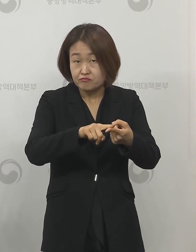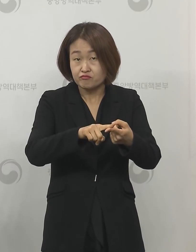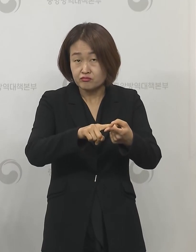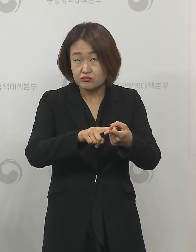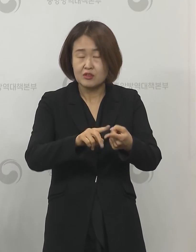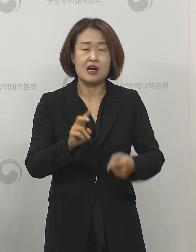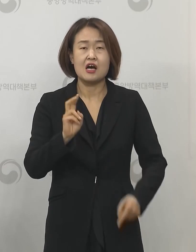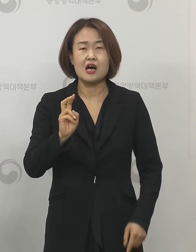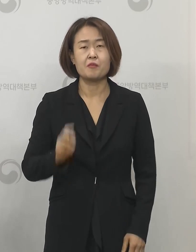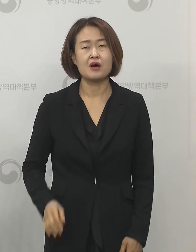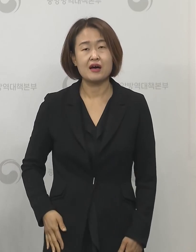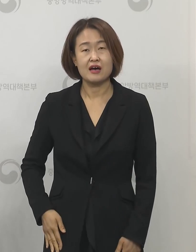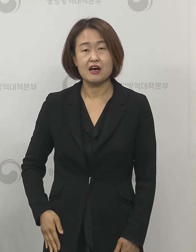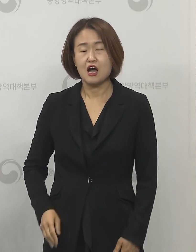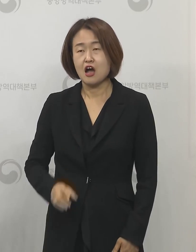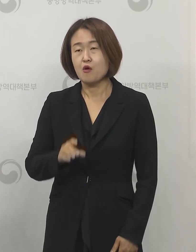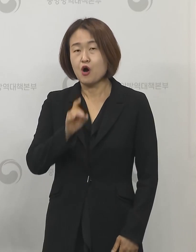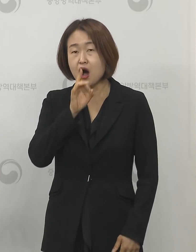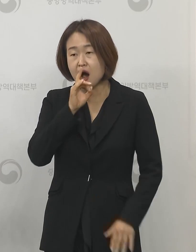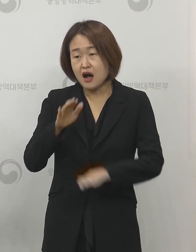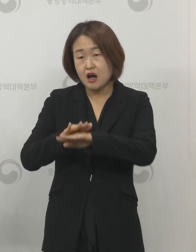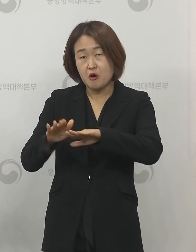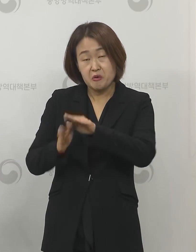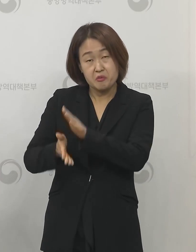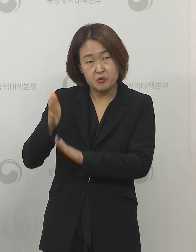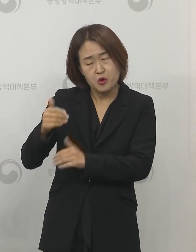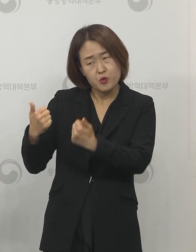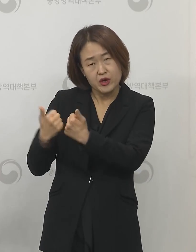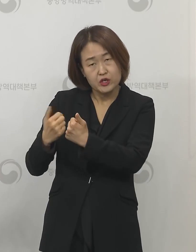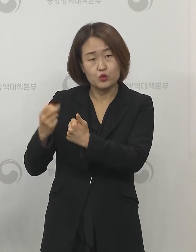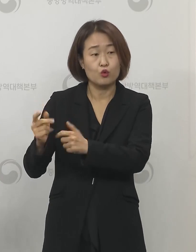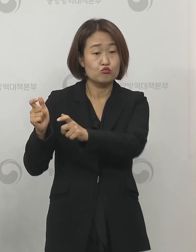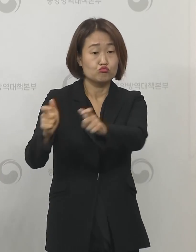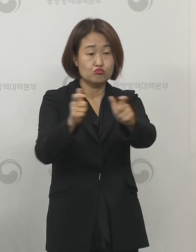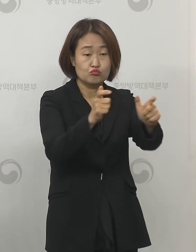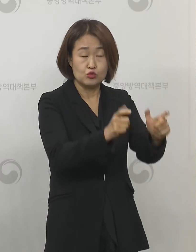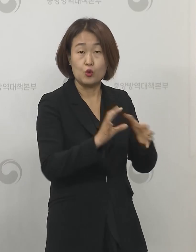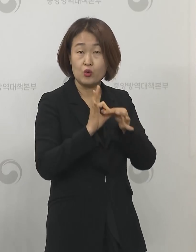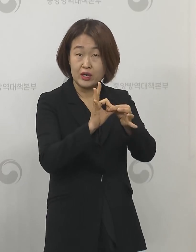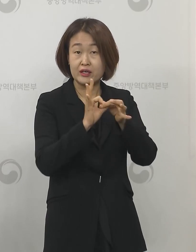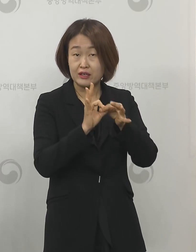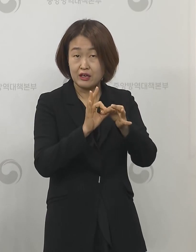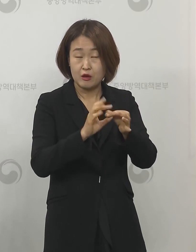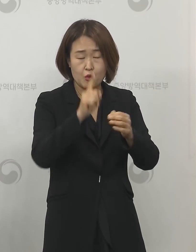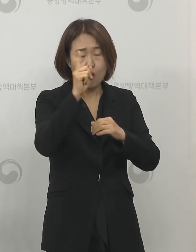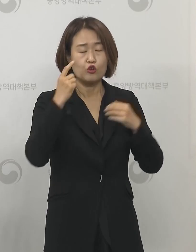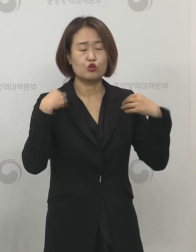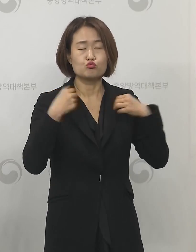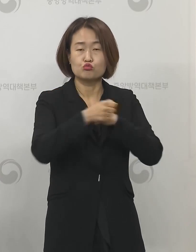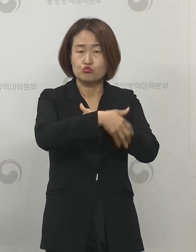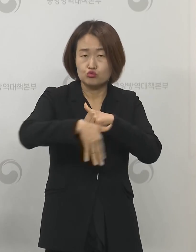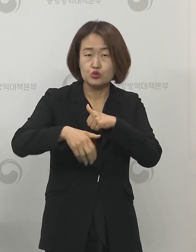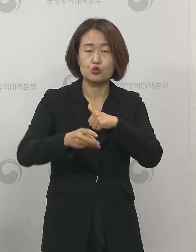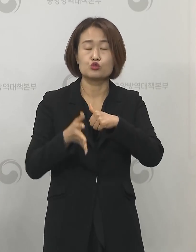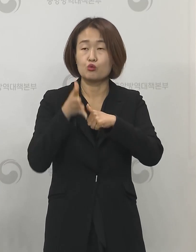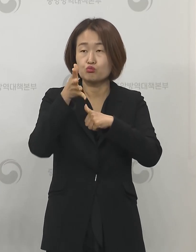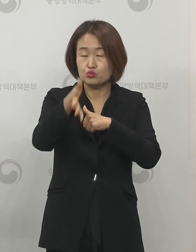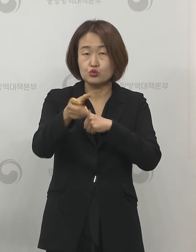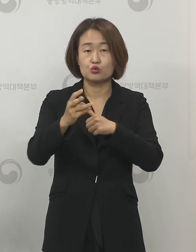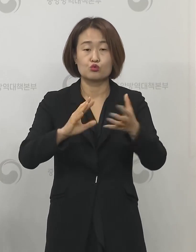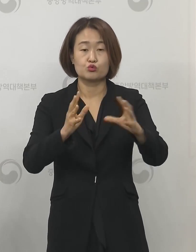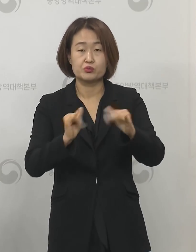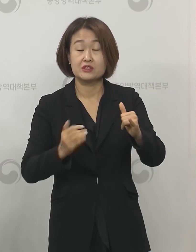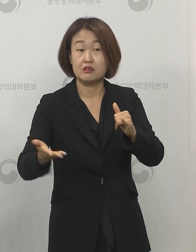아마 중대본 회의에서 논의가 되고 지자체 관계부처 그리고 또 전문가 그리고 국민들의 그런